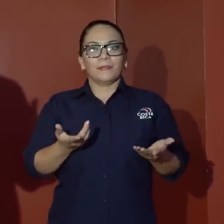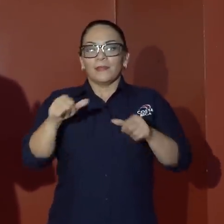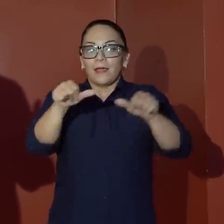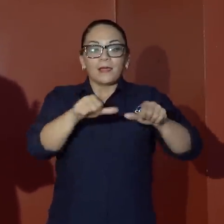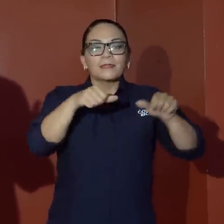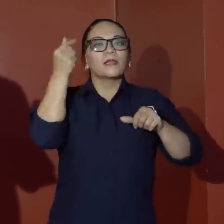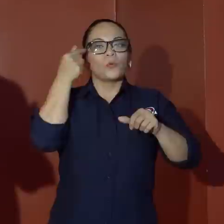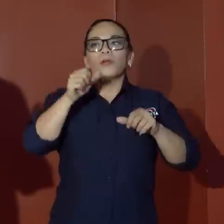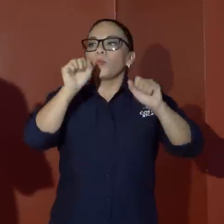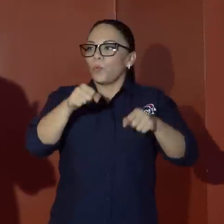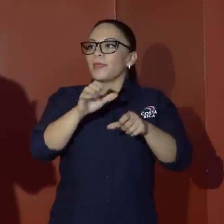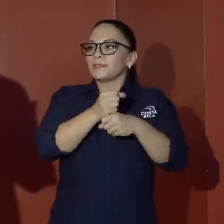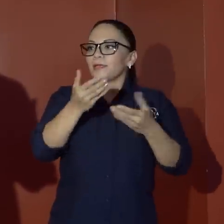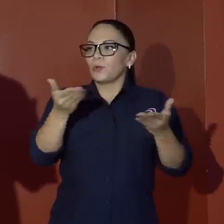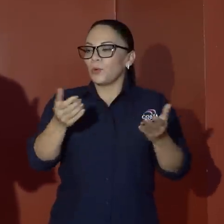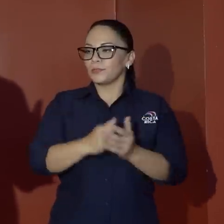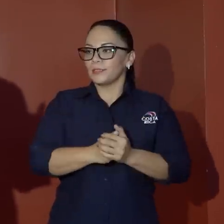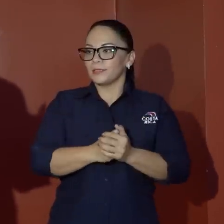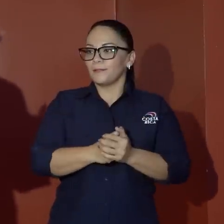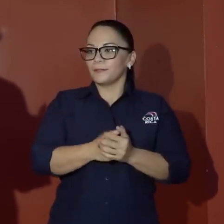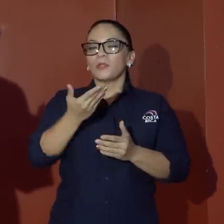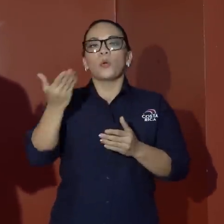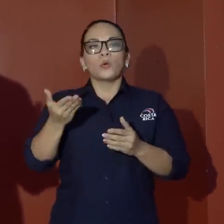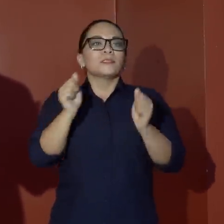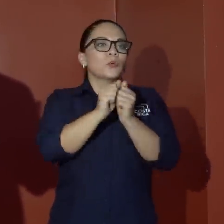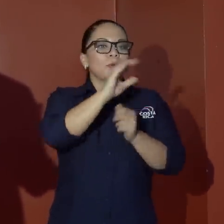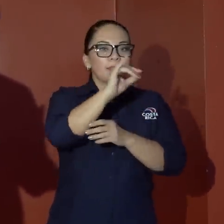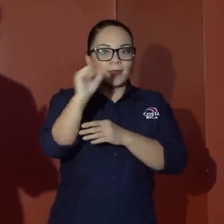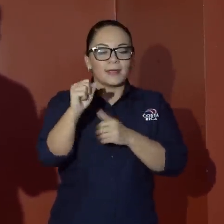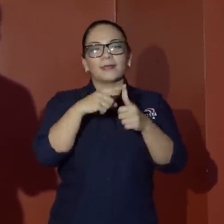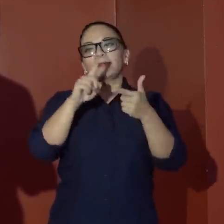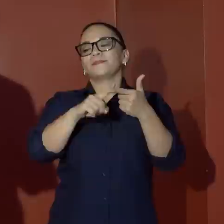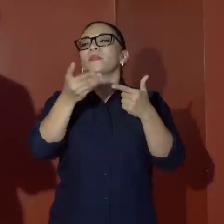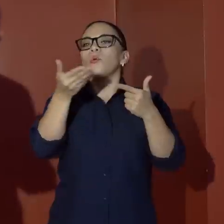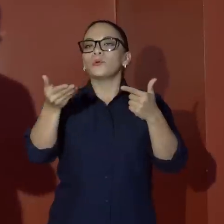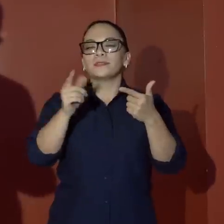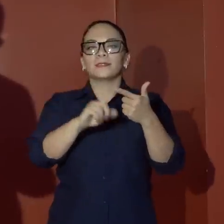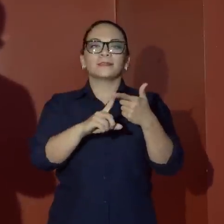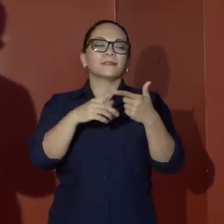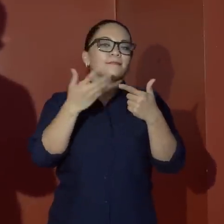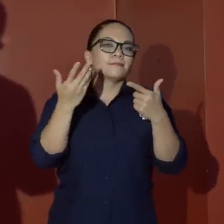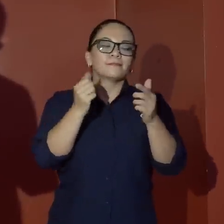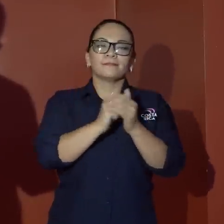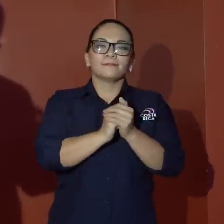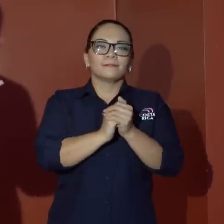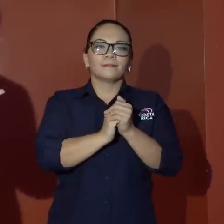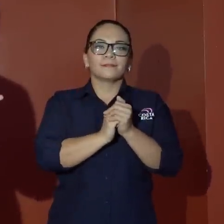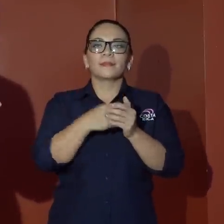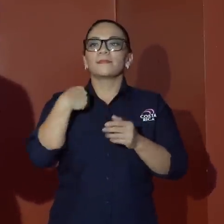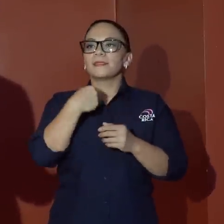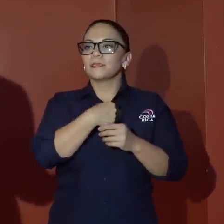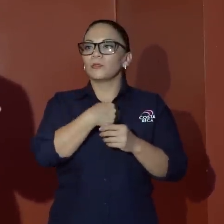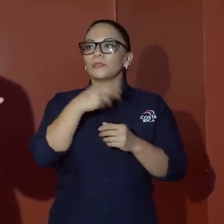gobierno pueda hacer cosas. Cosas con la caja, cosas con el